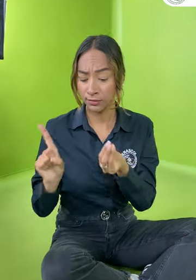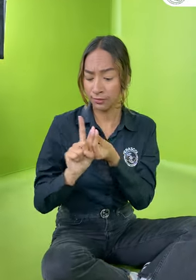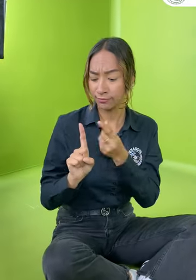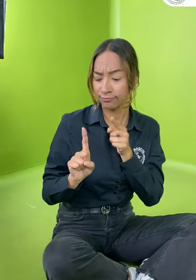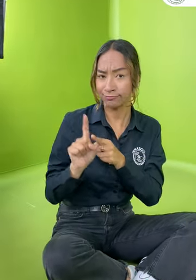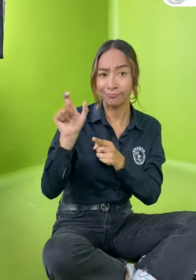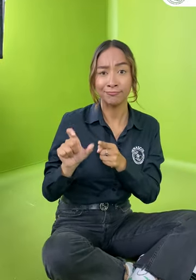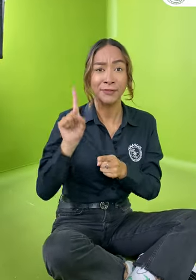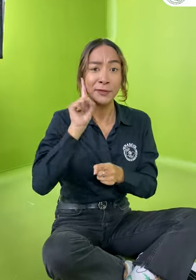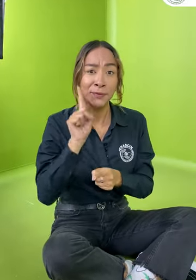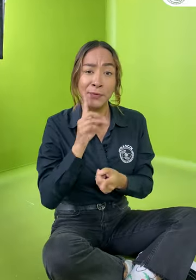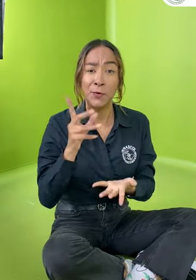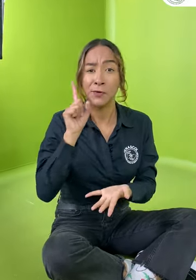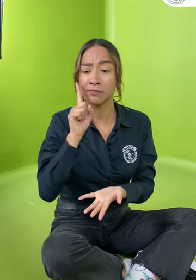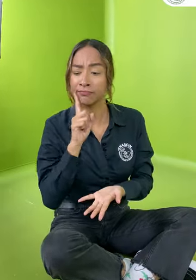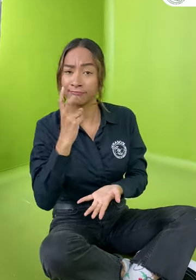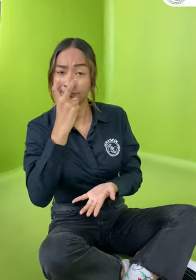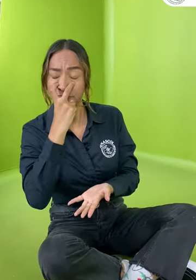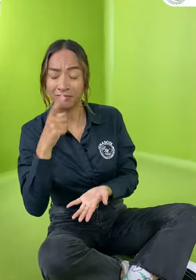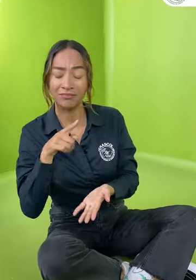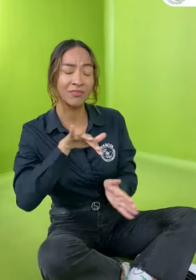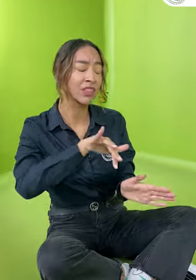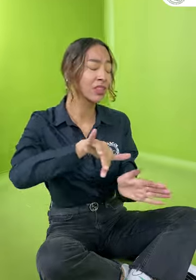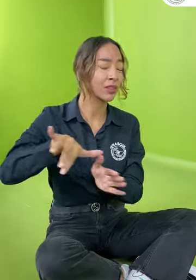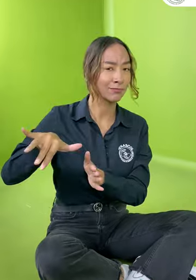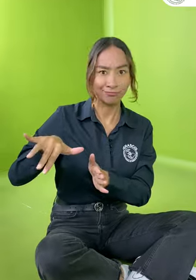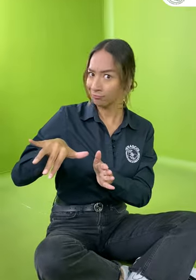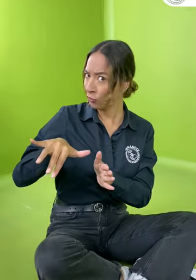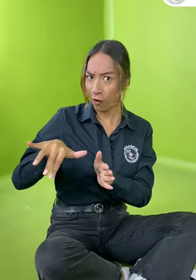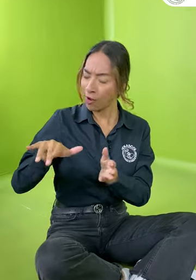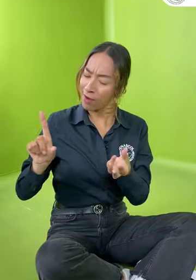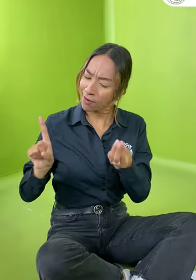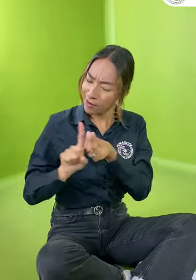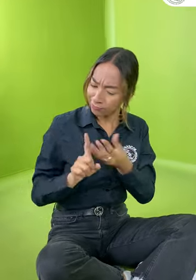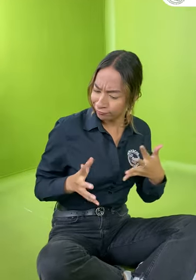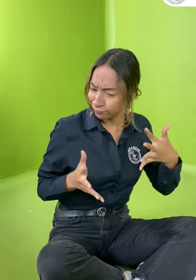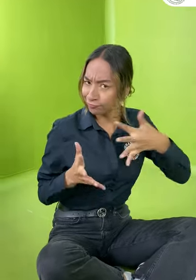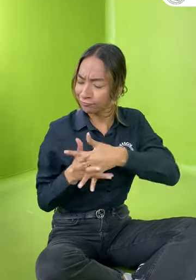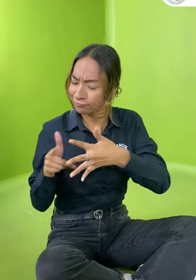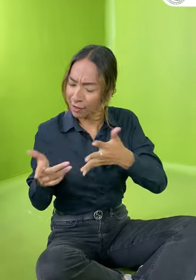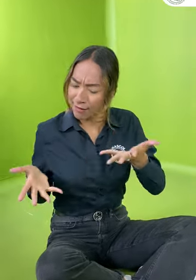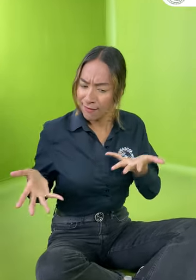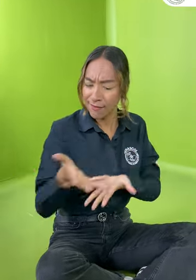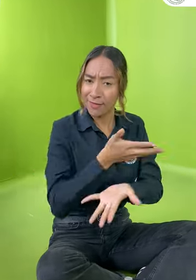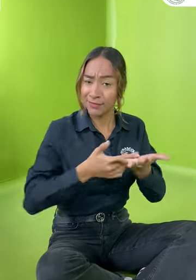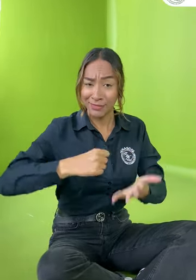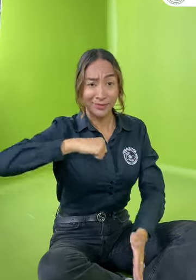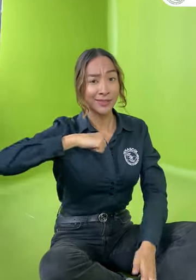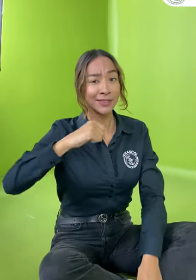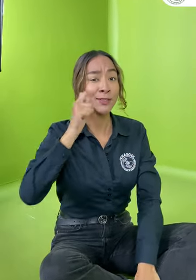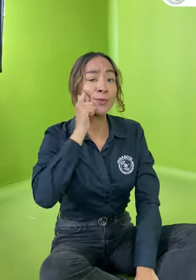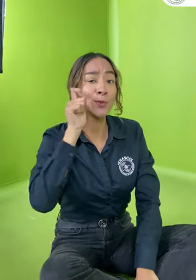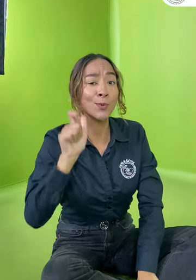a un lado a sus familiares sordos o sordociegos, sino integrarlos en las dinámicas. Esto también hace parte de los derechos humanos.